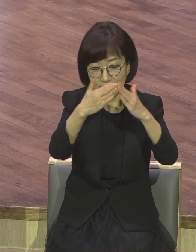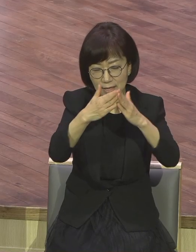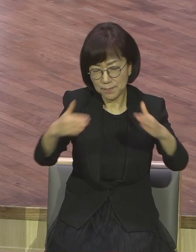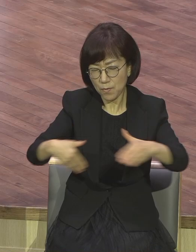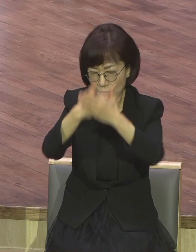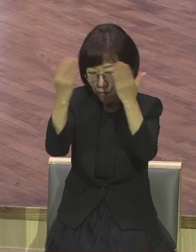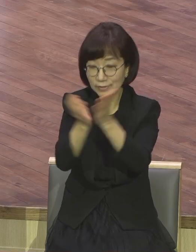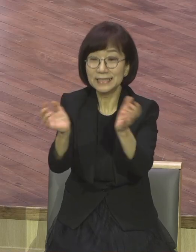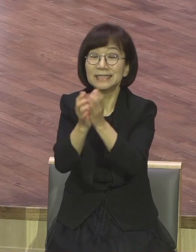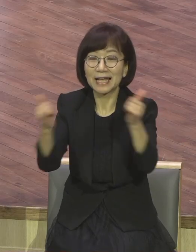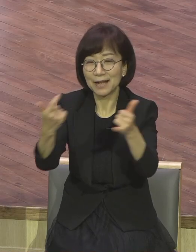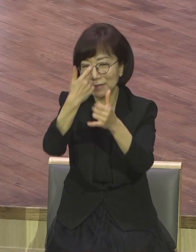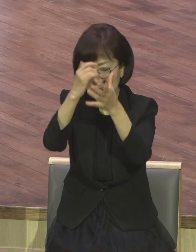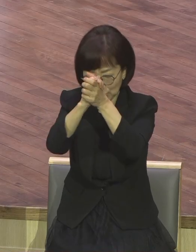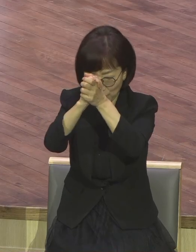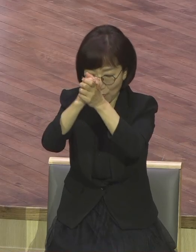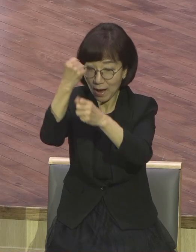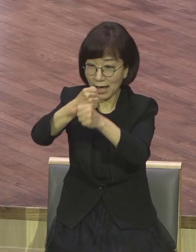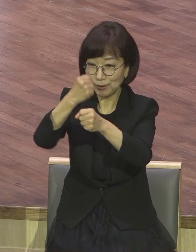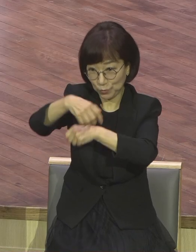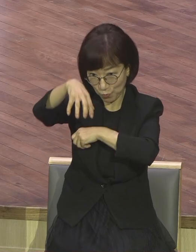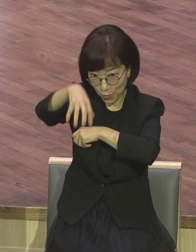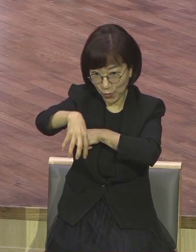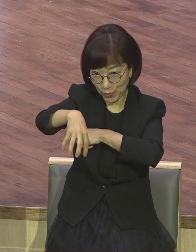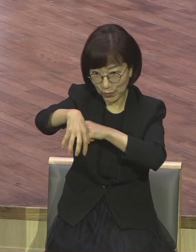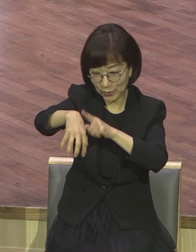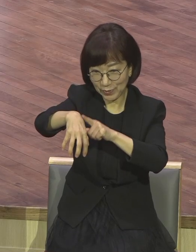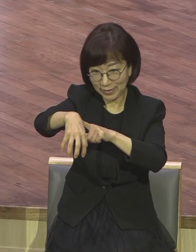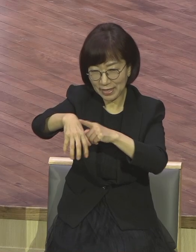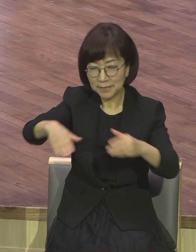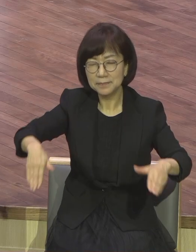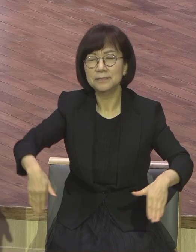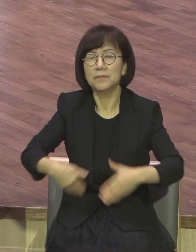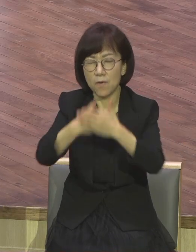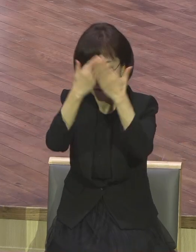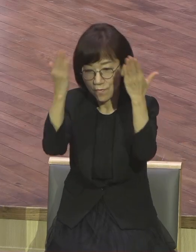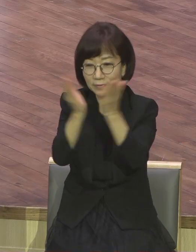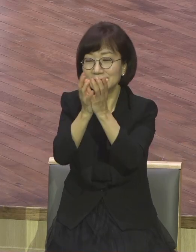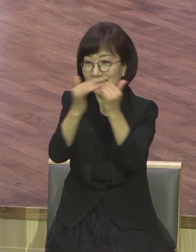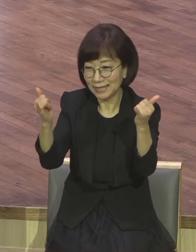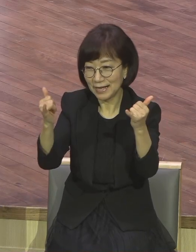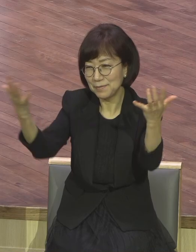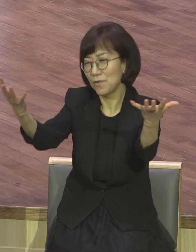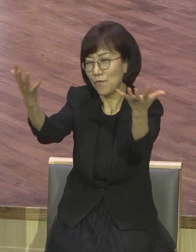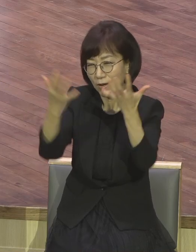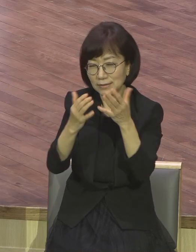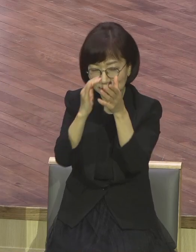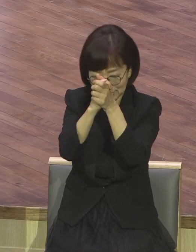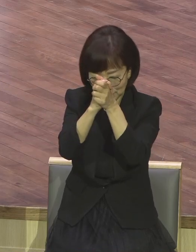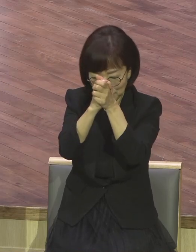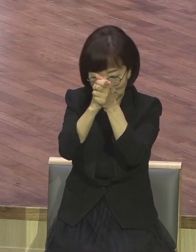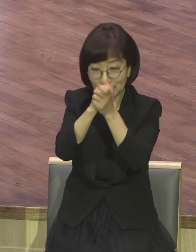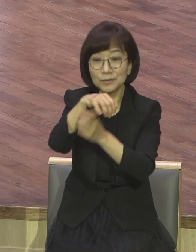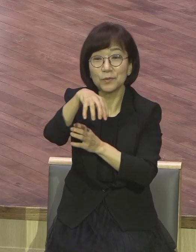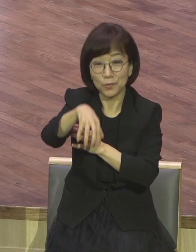일컬음이 될 것이미라 만민이 기도하는 집이 의미에는요 유대인뿐만 아니라